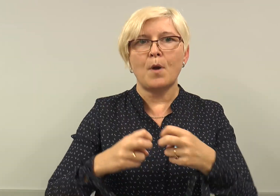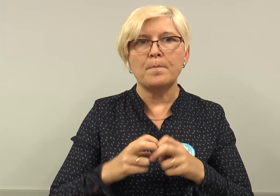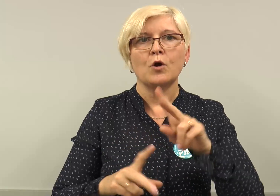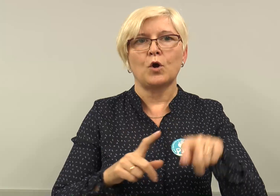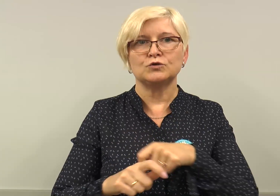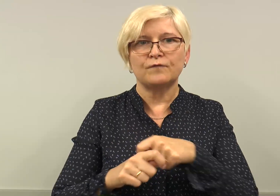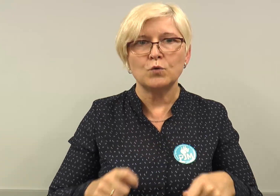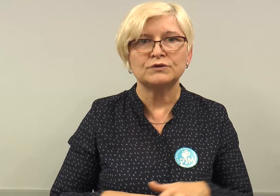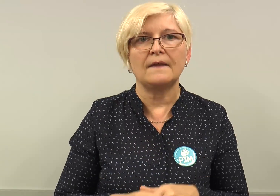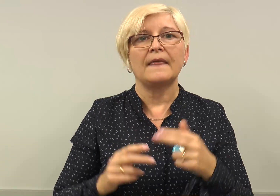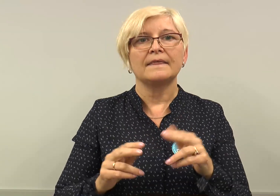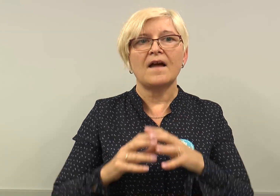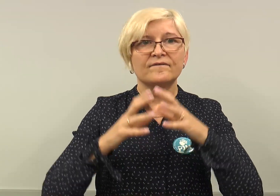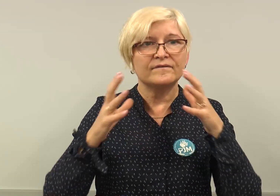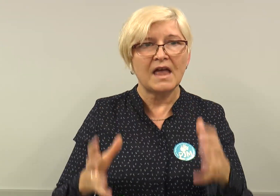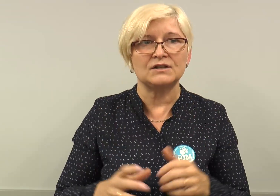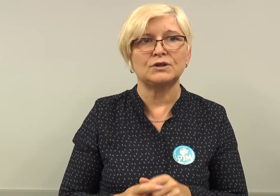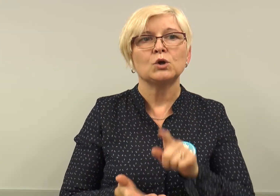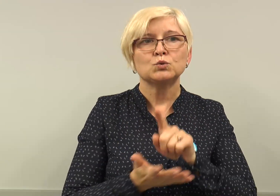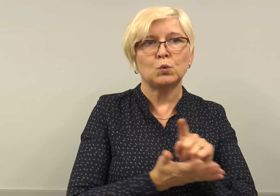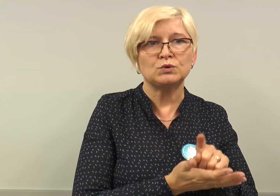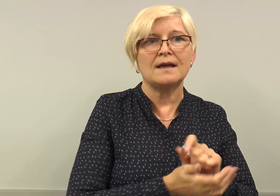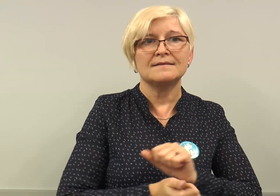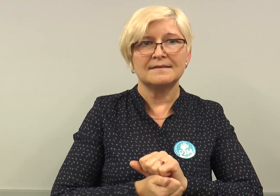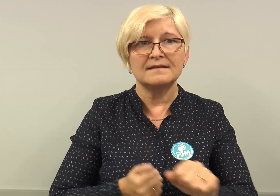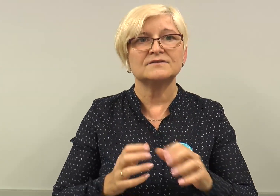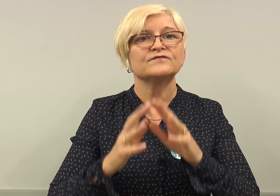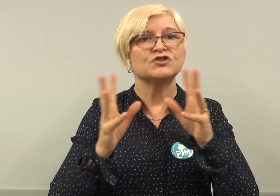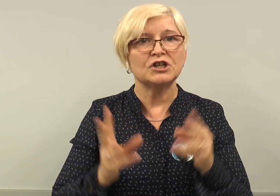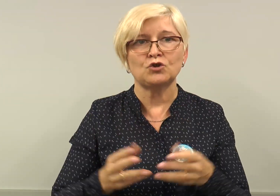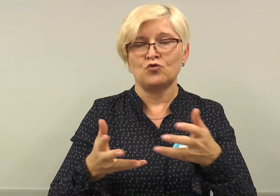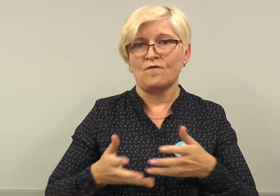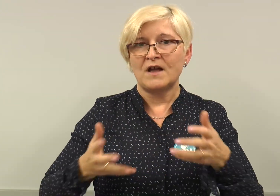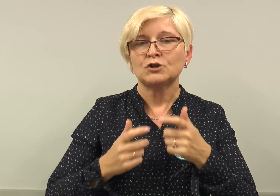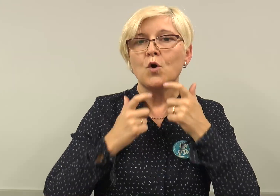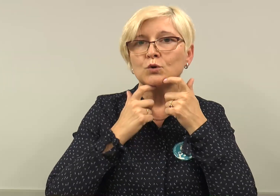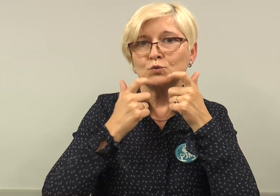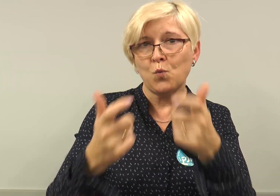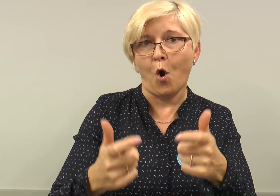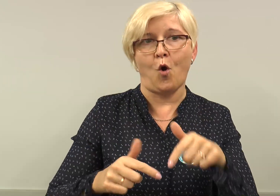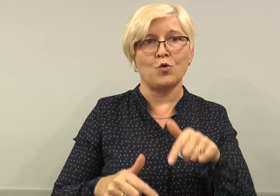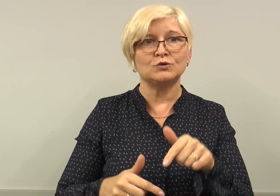Można też wiele mówić, ale to wszystkich problemów nie rozwiąże. Największym